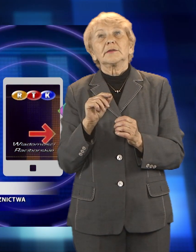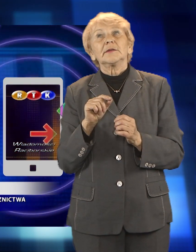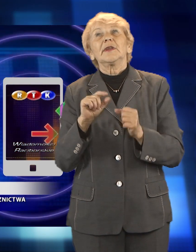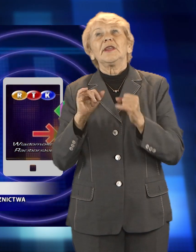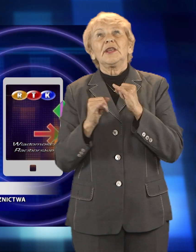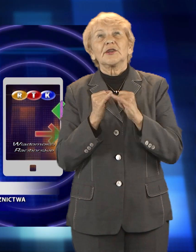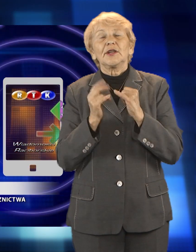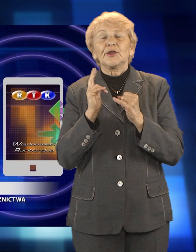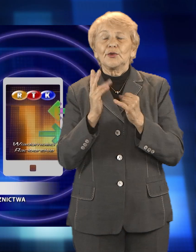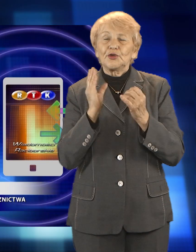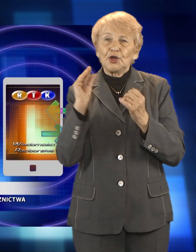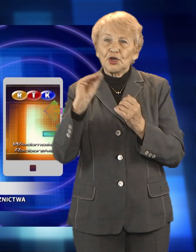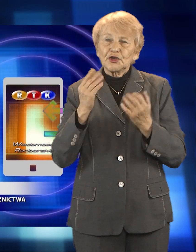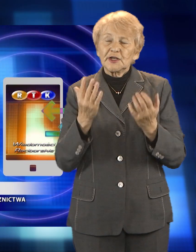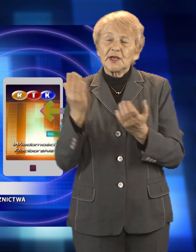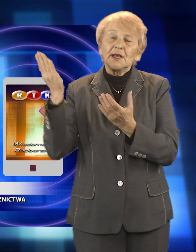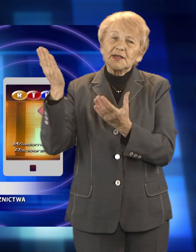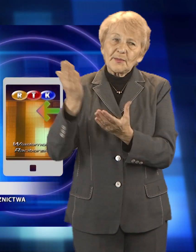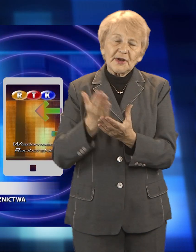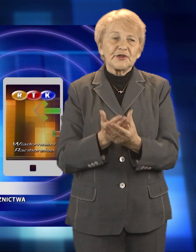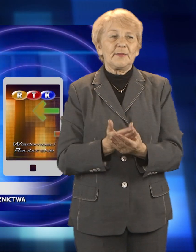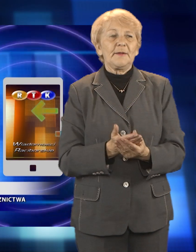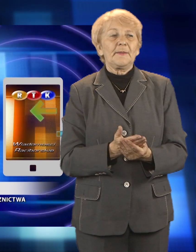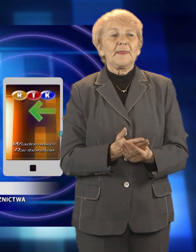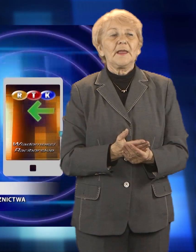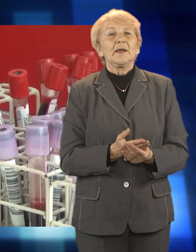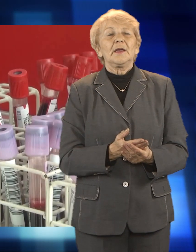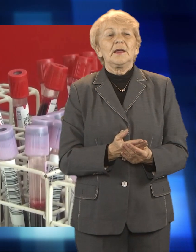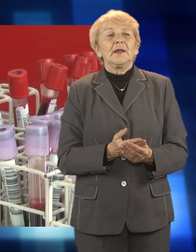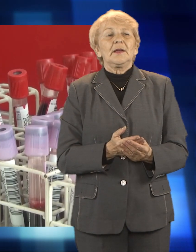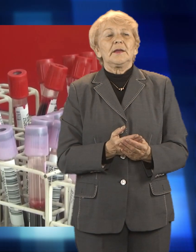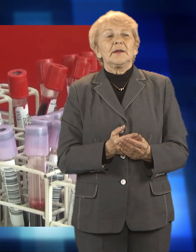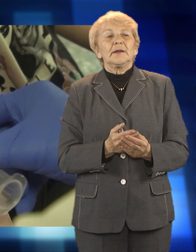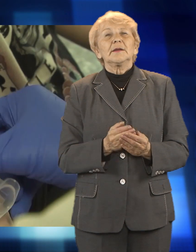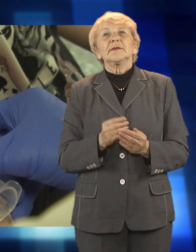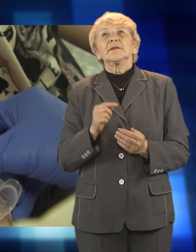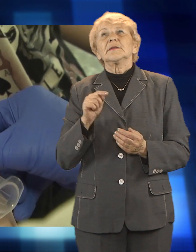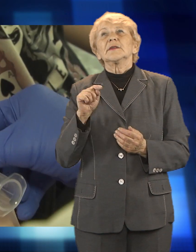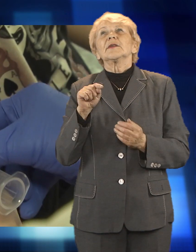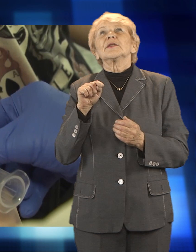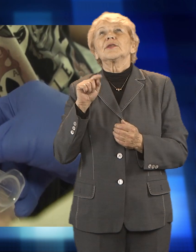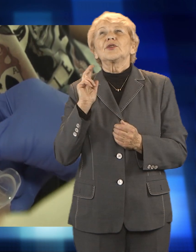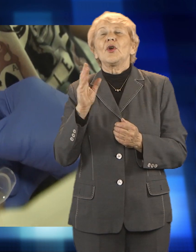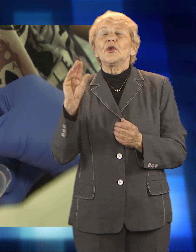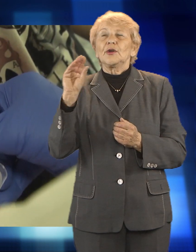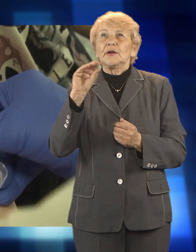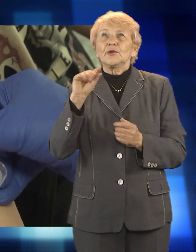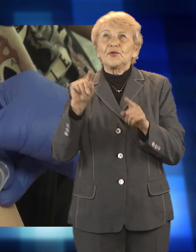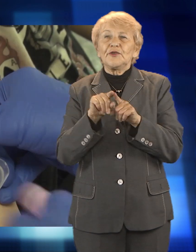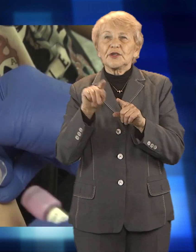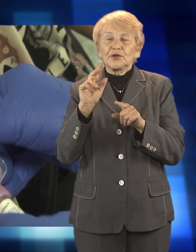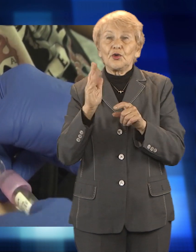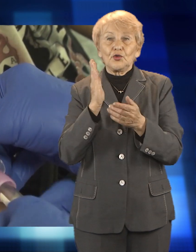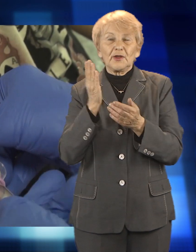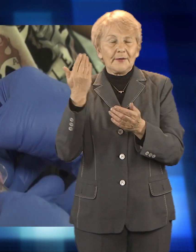13 maja, pierwszy pobór osocza od ozdrowieńców. Dodajmy, że poza ozdrowieńcami wszyscy chętni do oddawania krwi